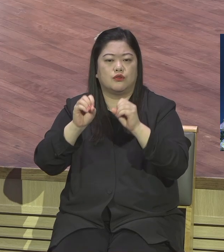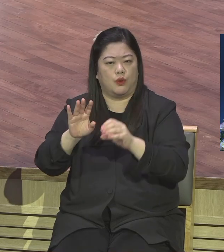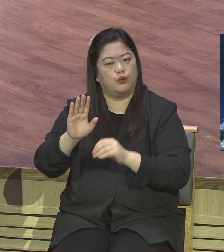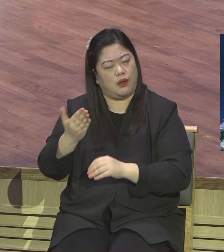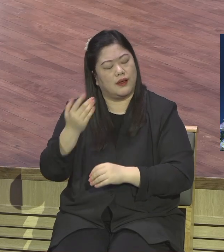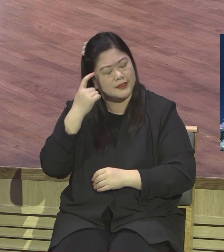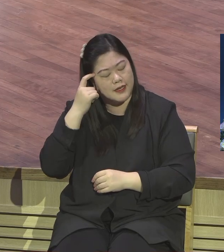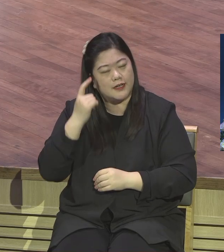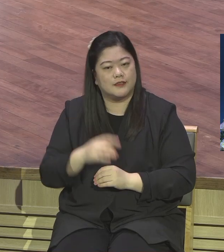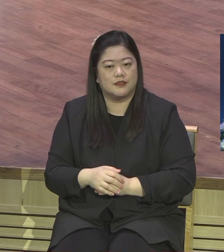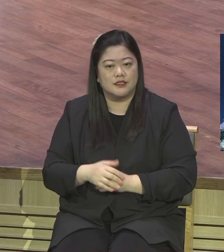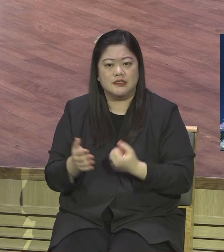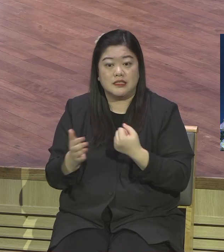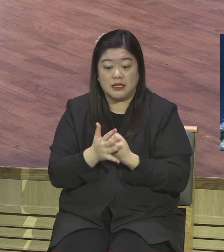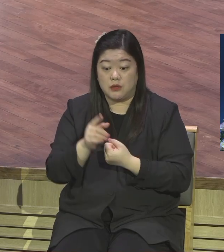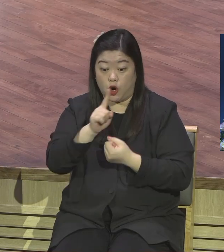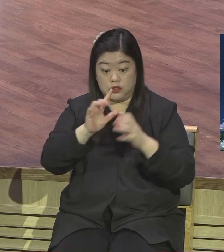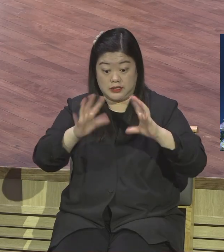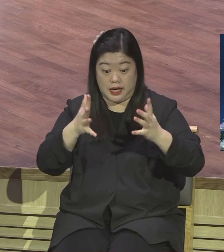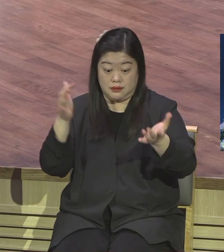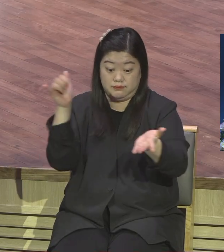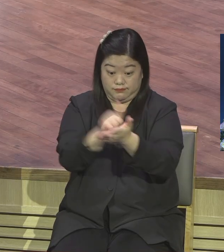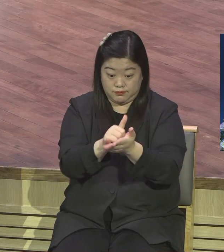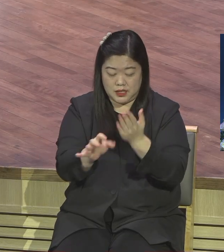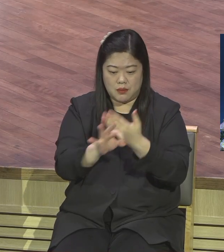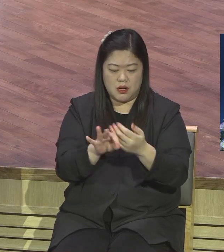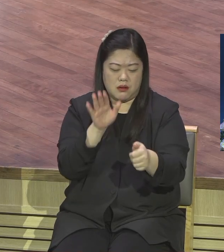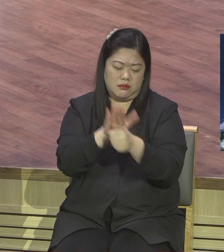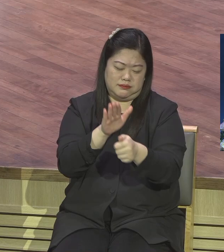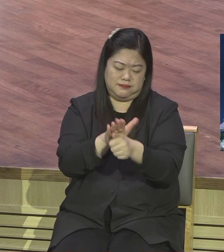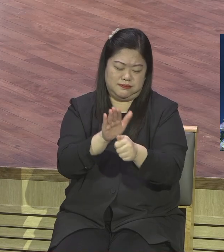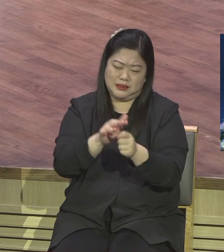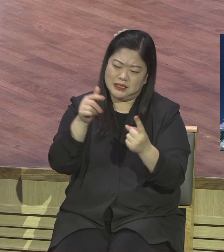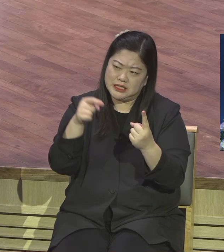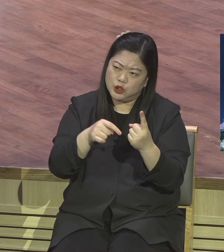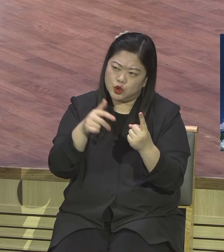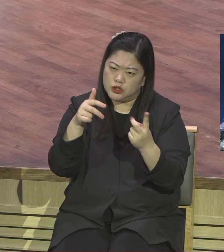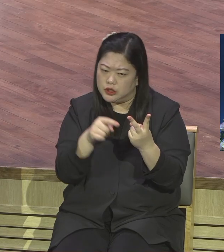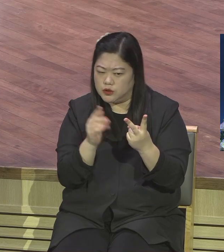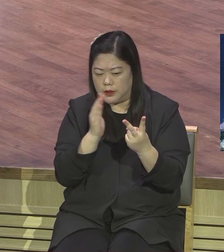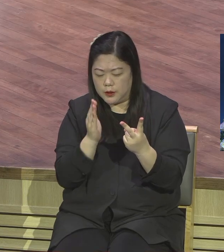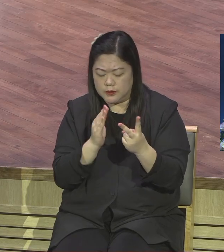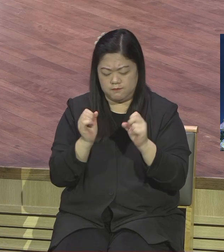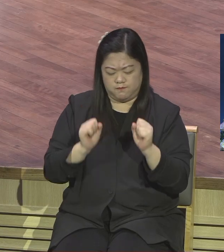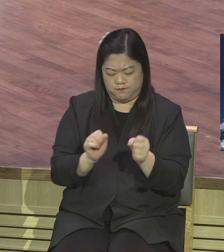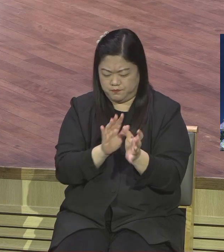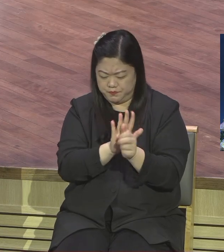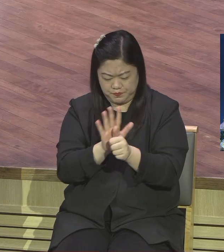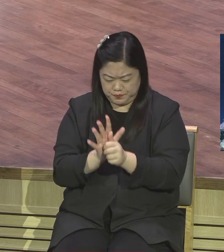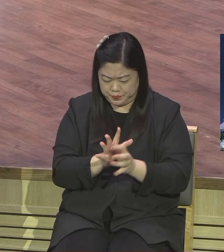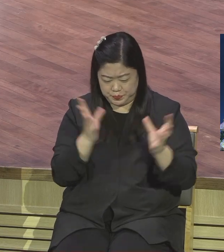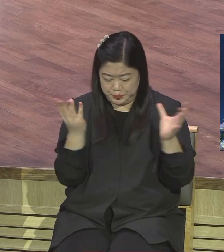그렇게 생각을 하면서 구체적으로 그렇게 저거 나름대로 지금 많은 것들을 계획을 하고 있습니다